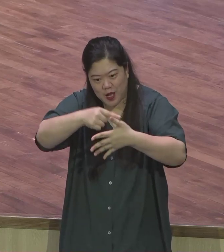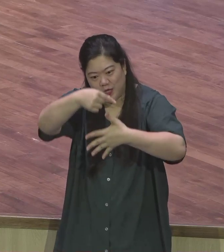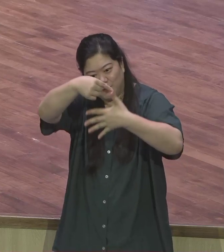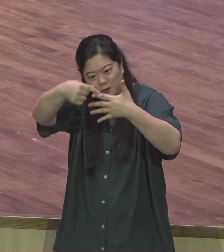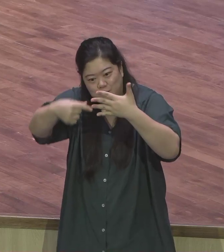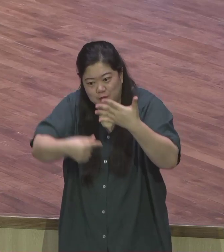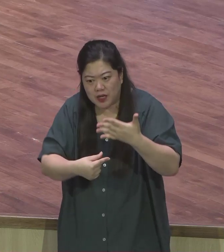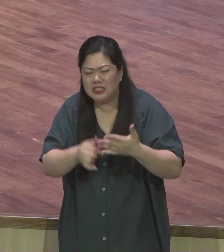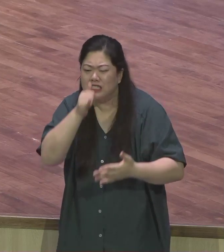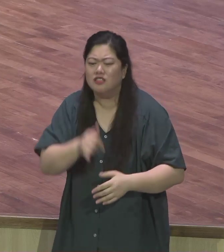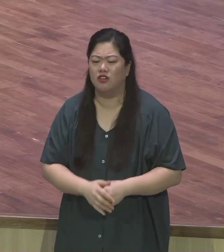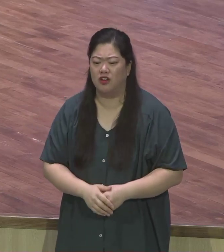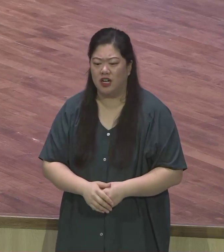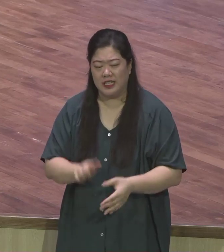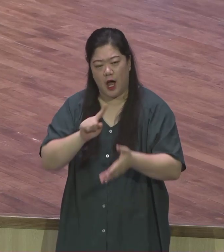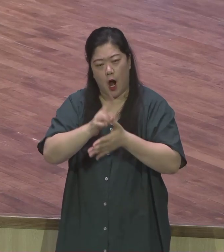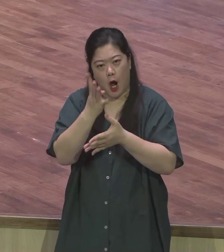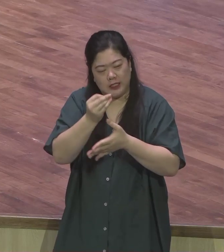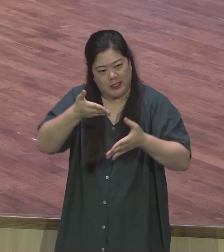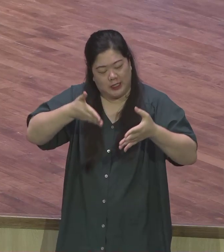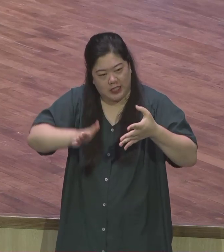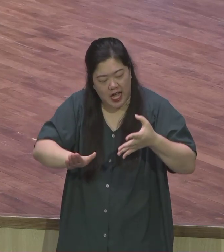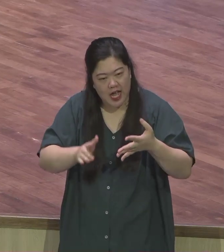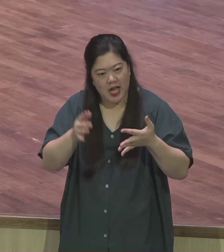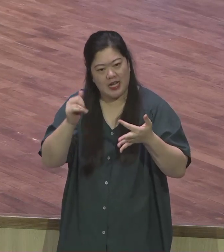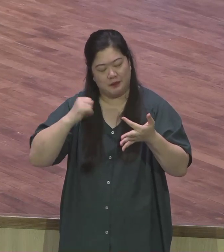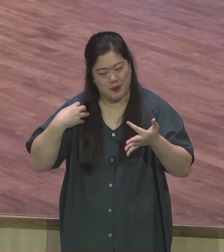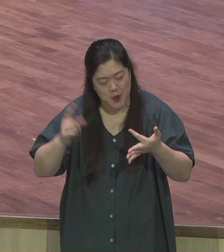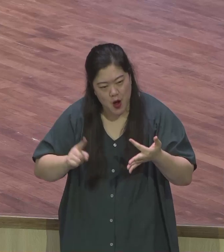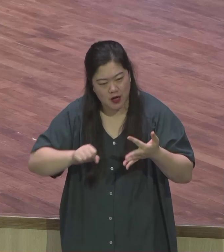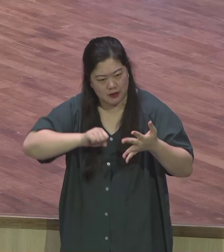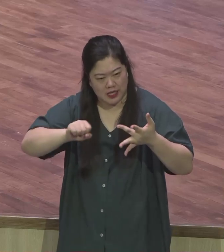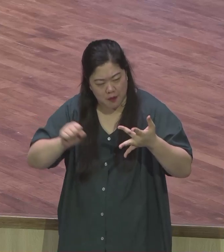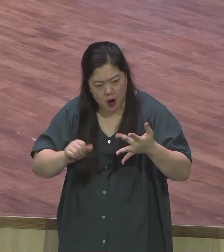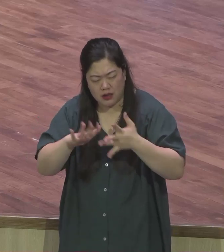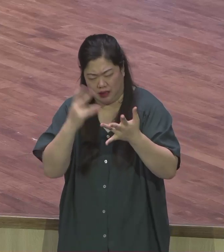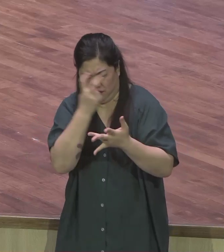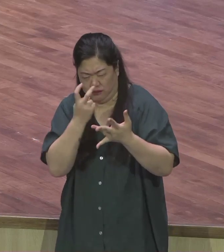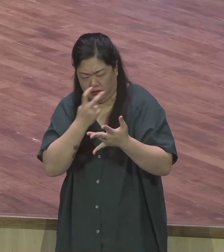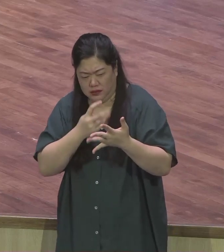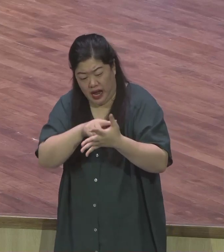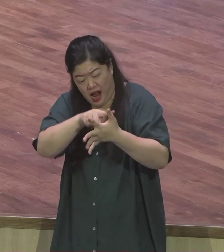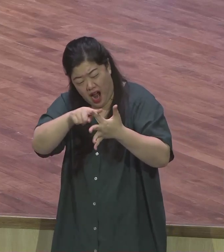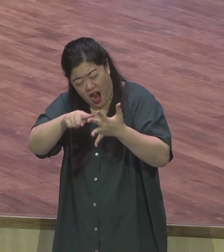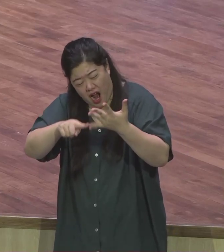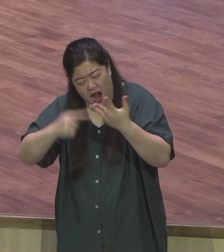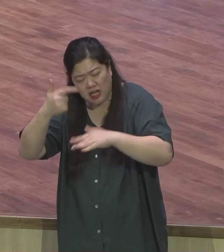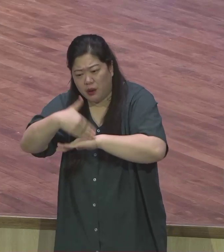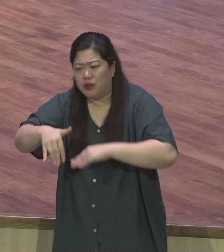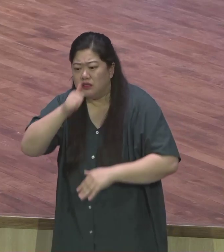여러분들을 각 한 사람 한 사람의 영혼을 또 돌보시고 여러분의 인생을 이끌어 주실 줄 믿습니다